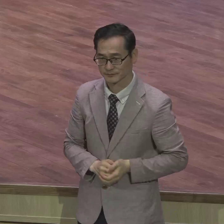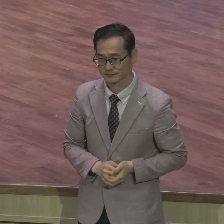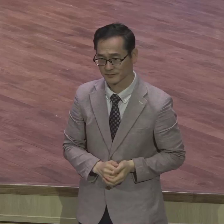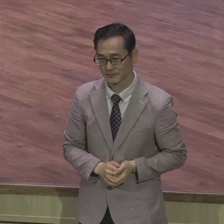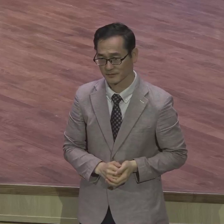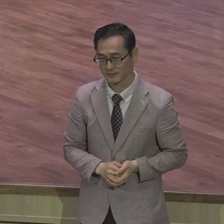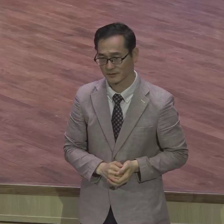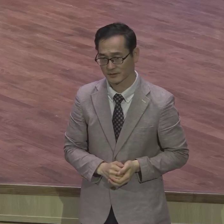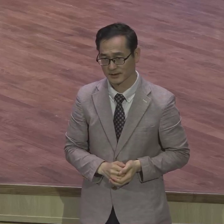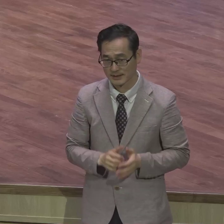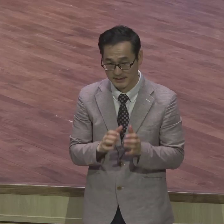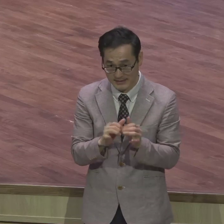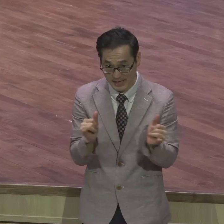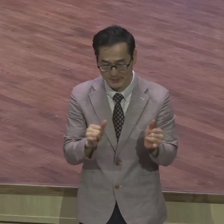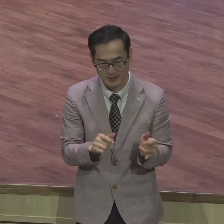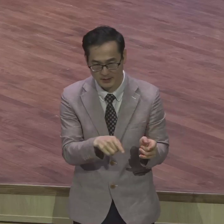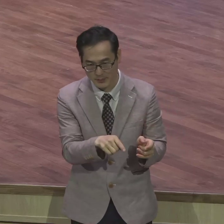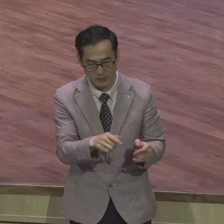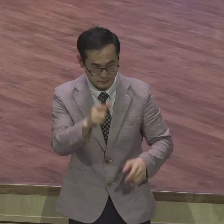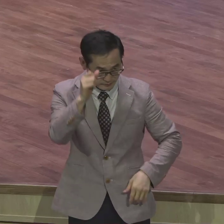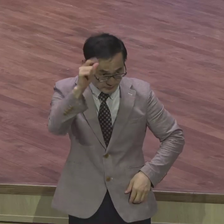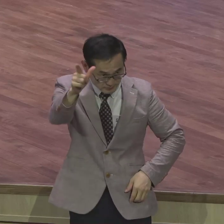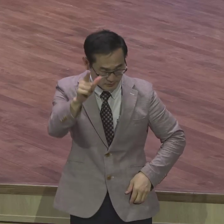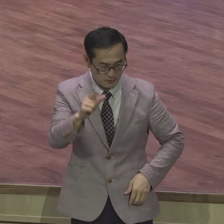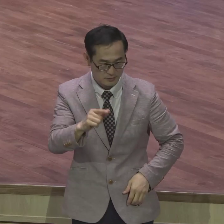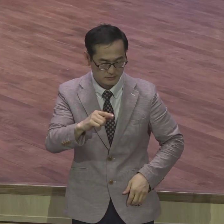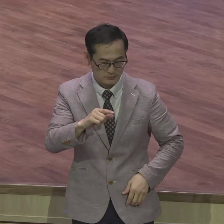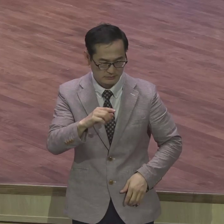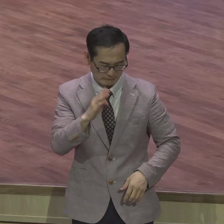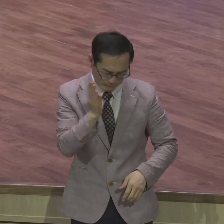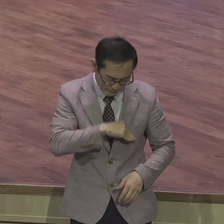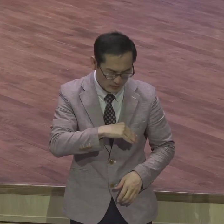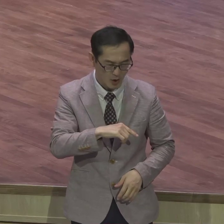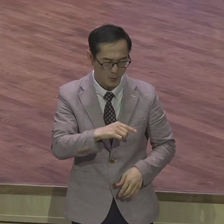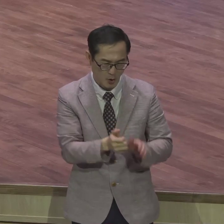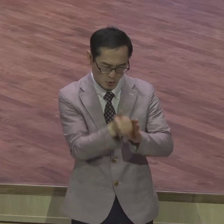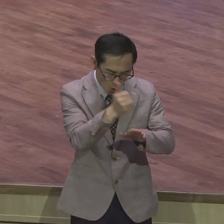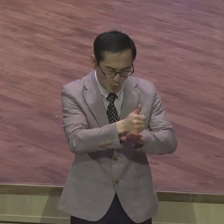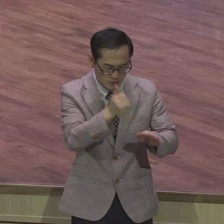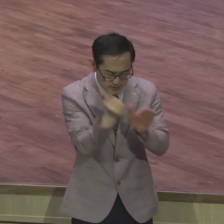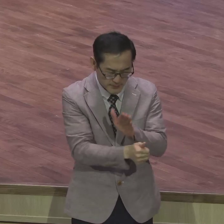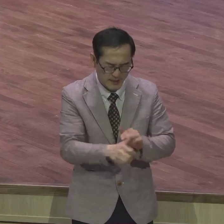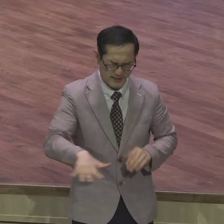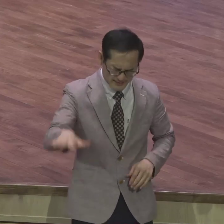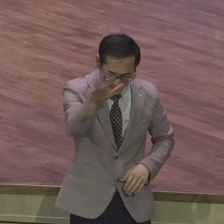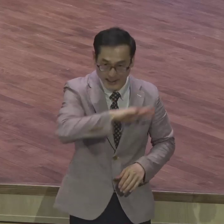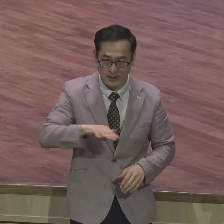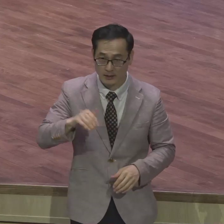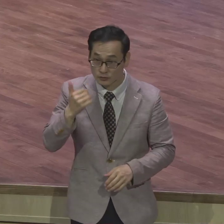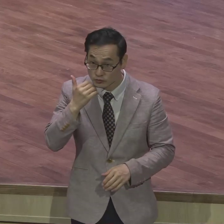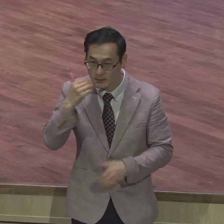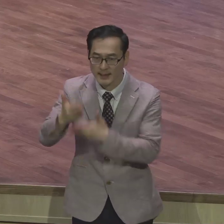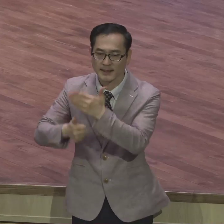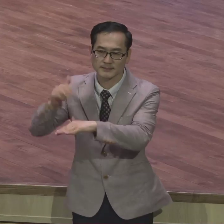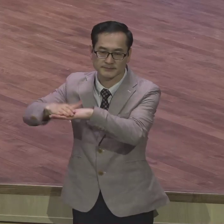천하게 귀하고 그렇게 모든 성공, 실패가 누구 손에 있느냐 하나님 손에 달려있다